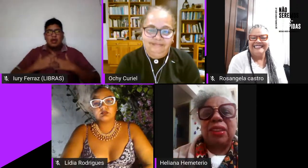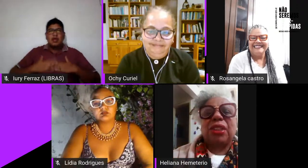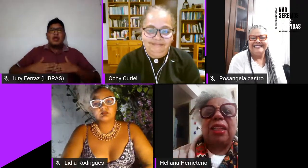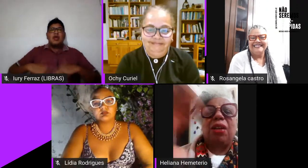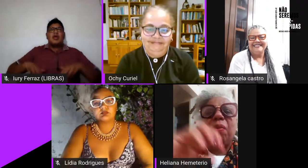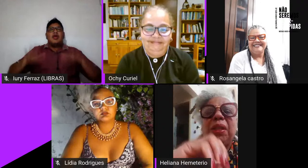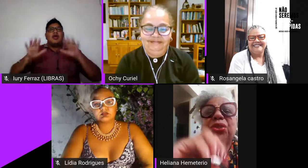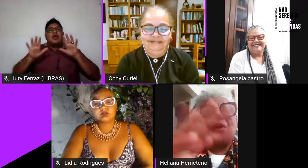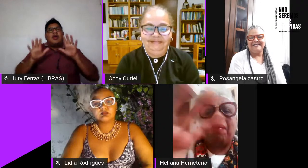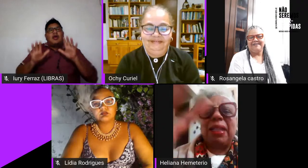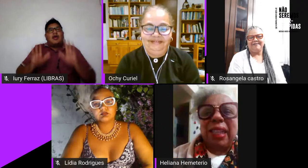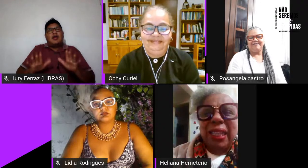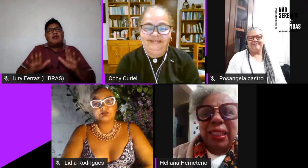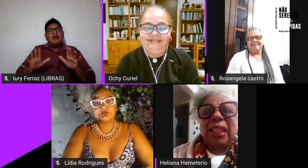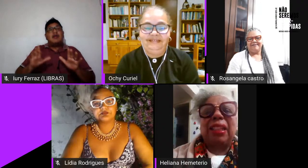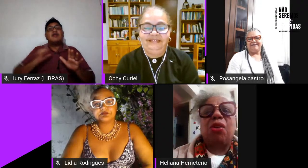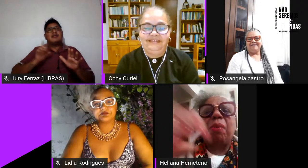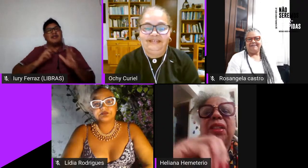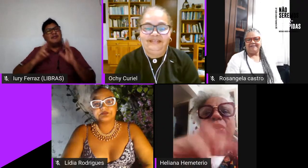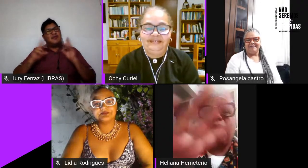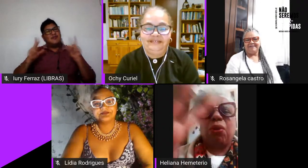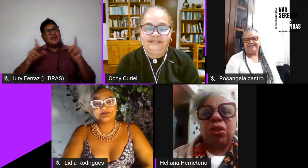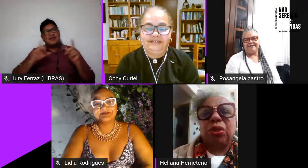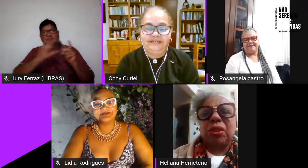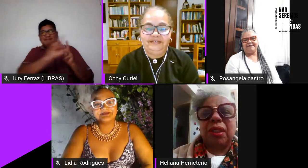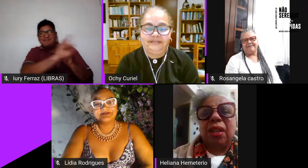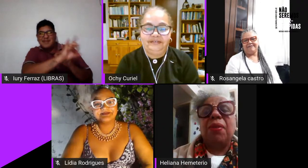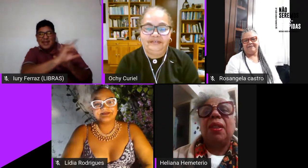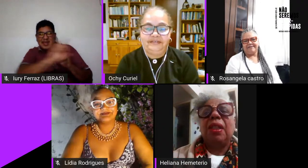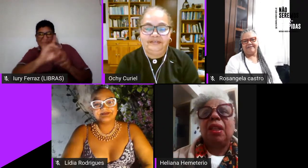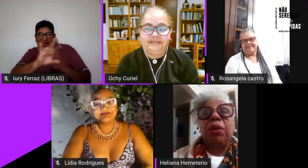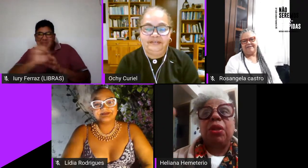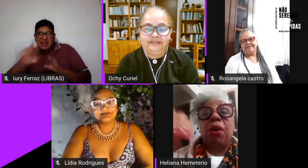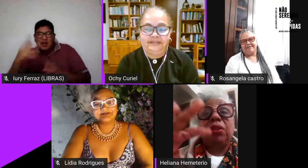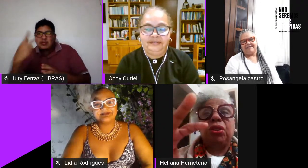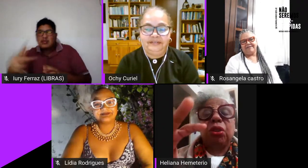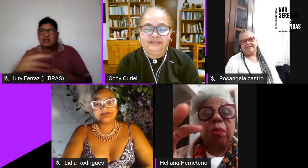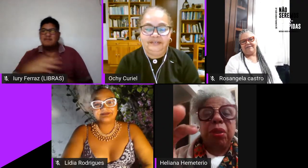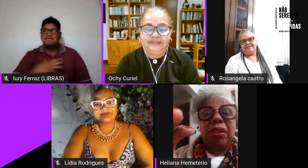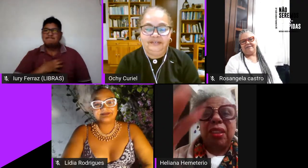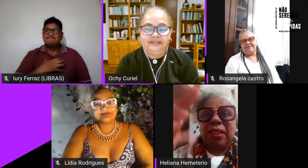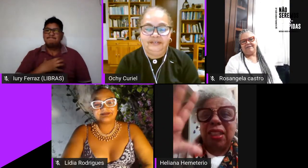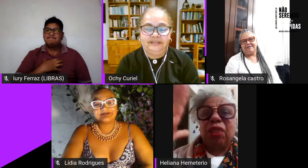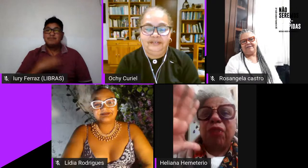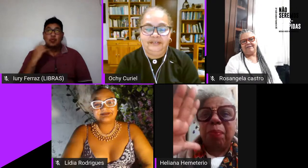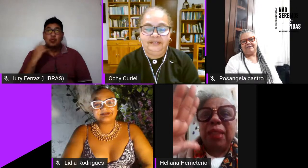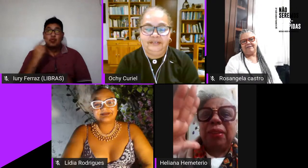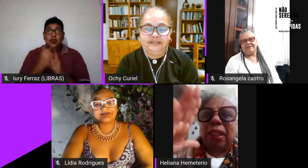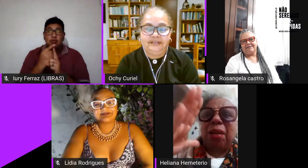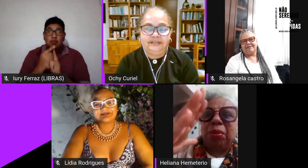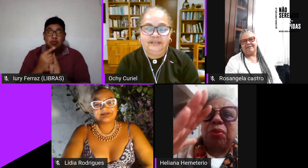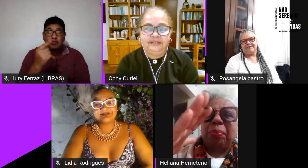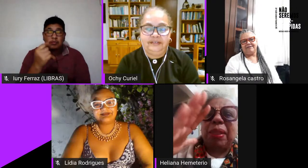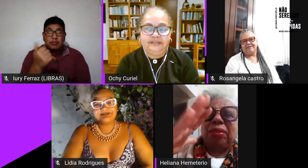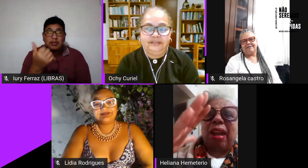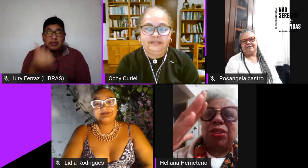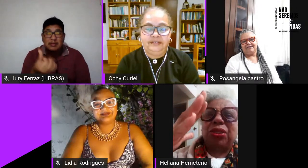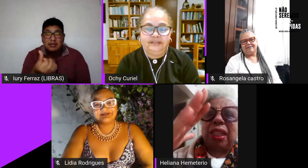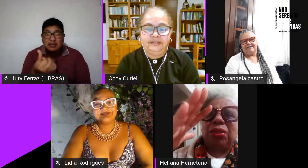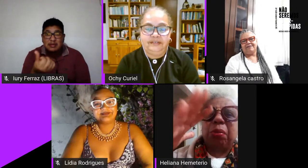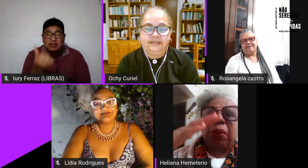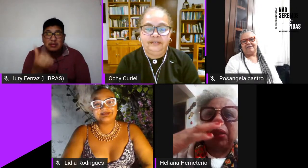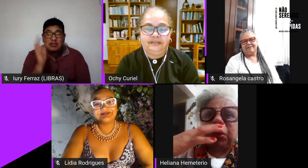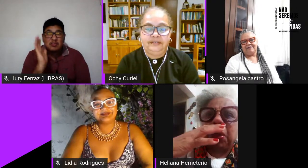diferenças cada uma da sua maneira cada uma na sua construção o encontro de 2016 já foi bem tramo bem